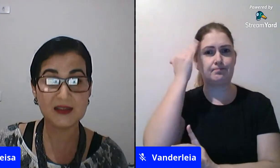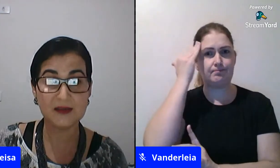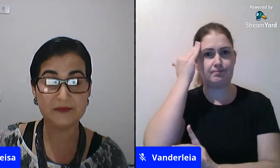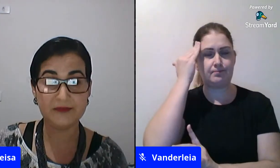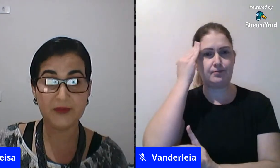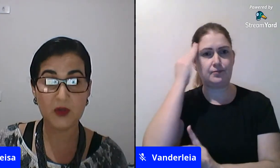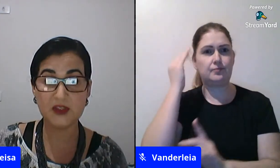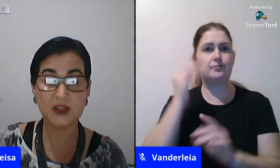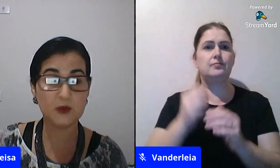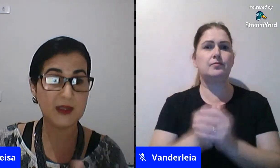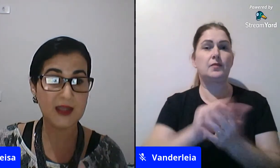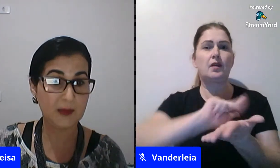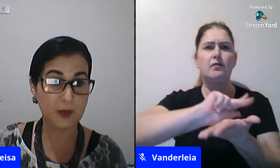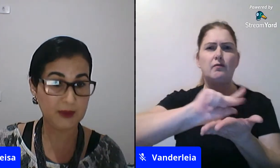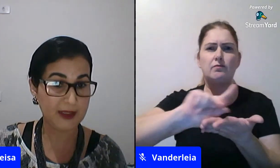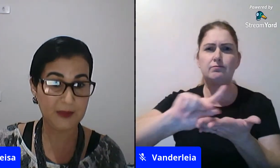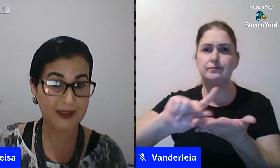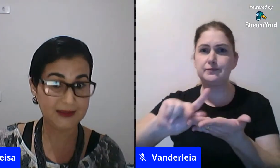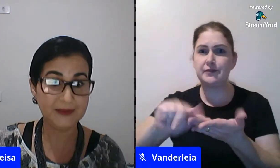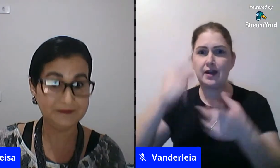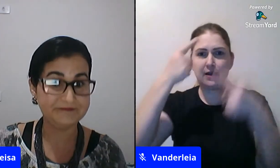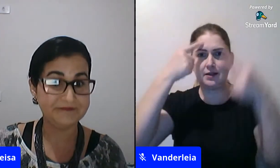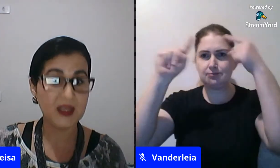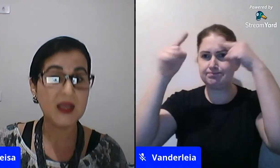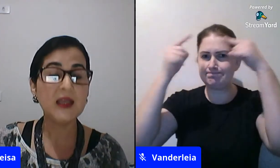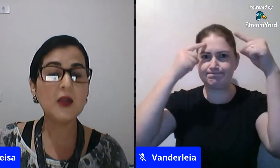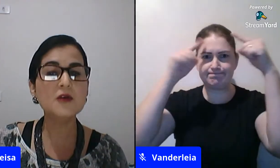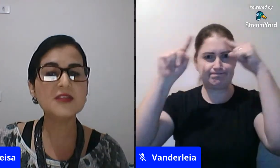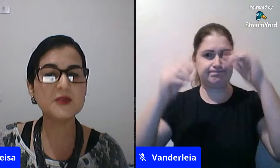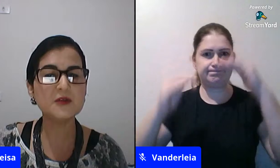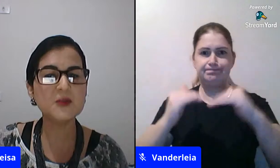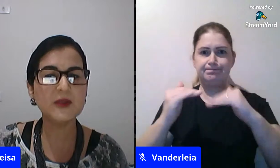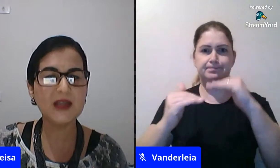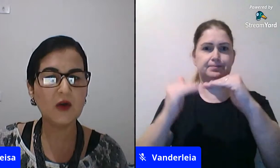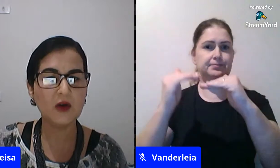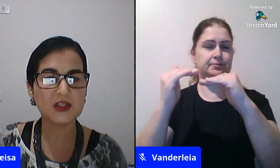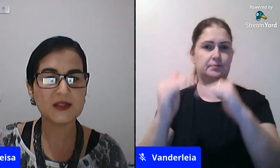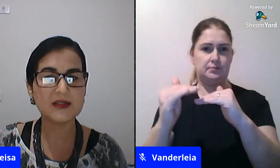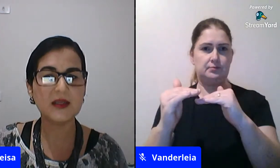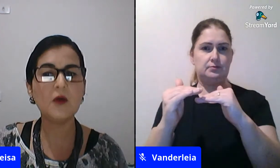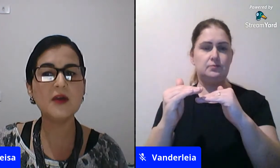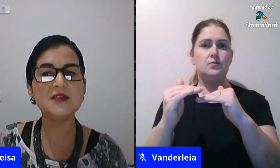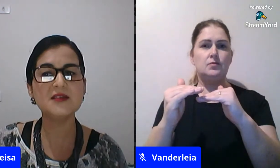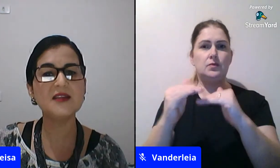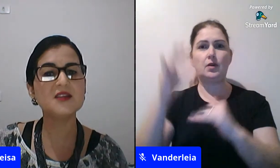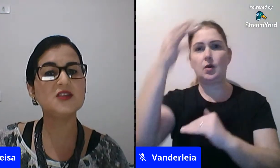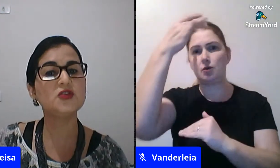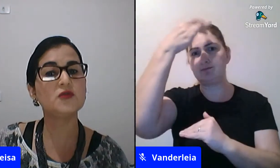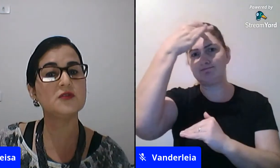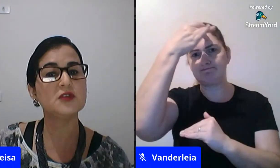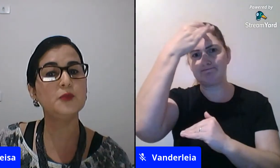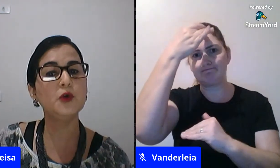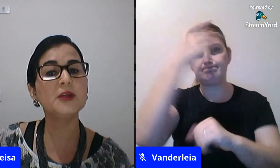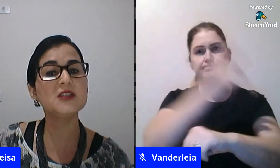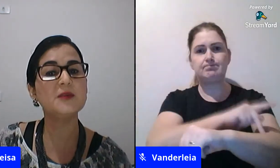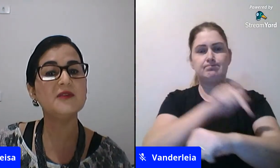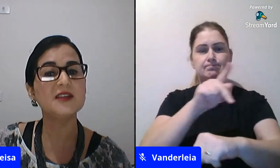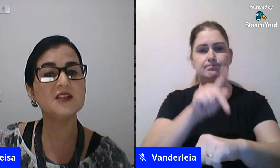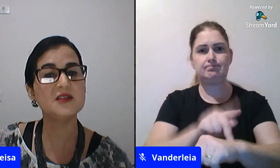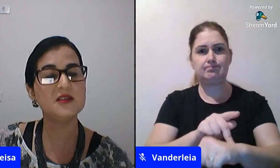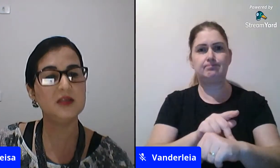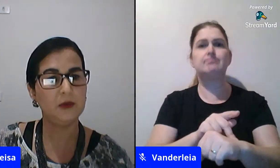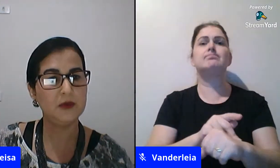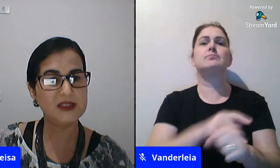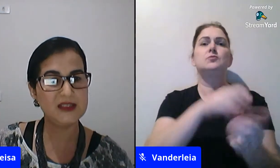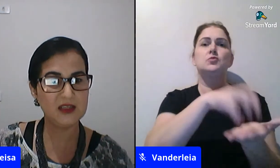ideias ou seja uma ideia pronta e acabada e concepções pedagógicas e coexistência de instituições públicas e